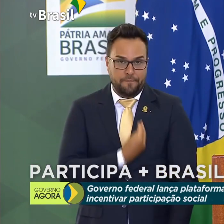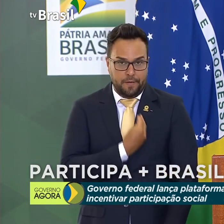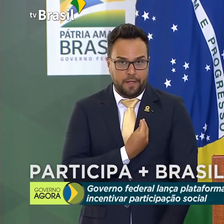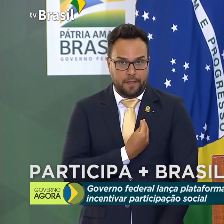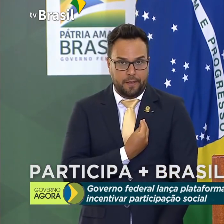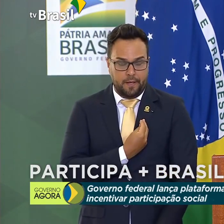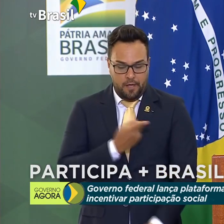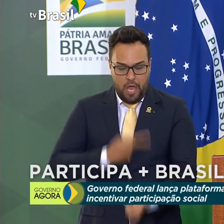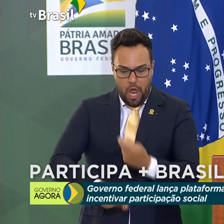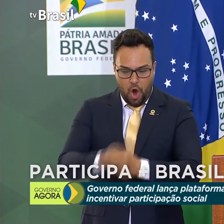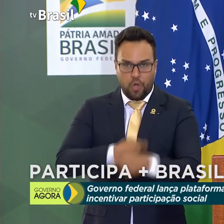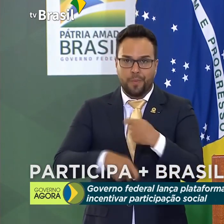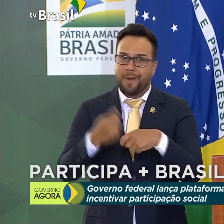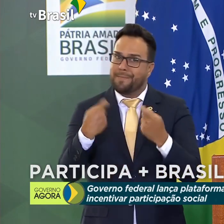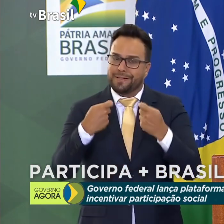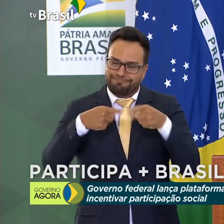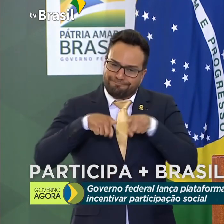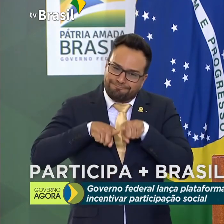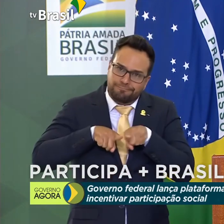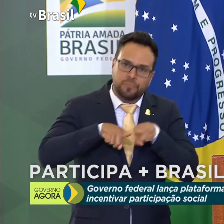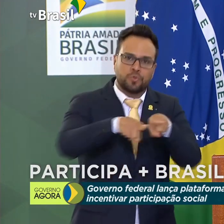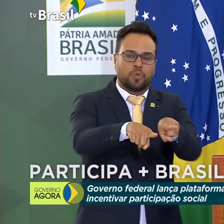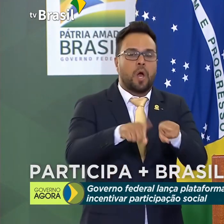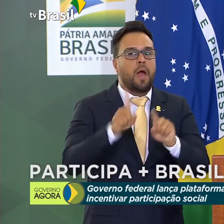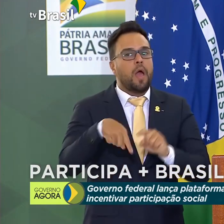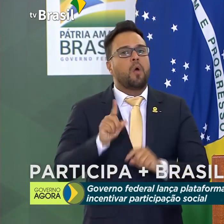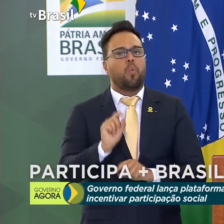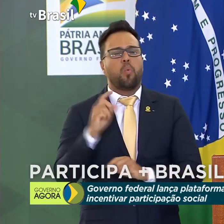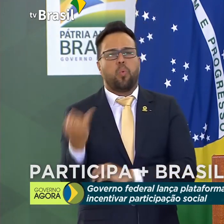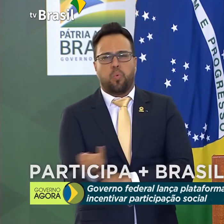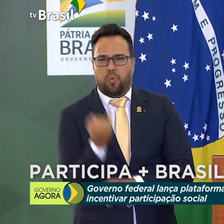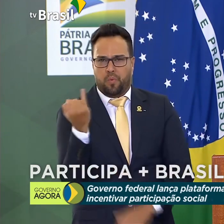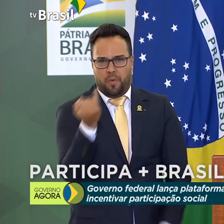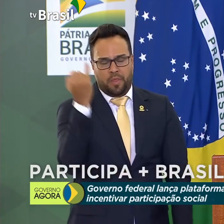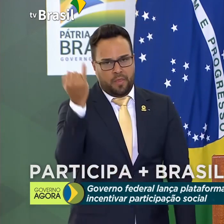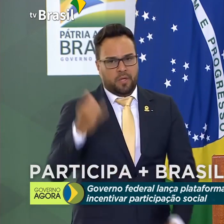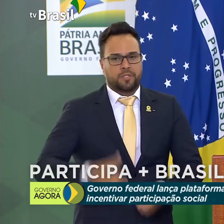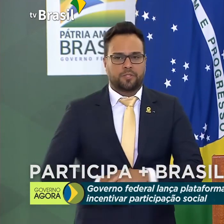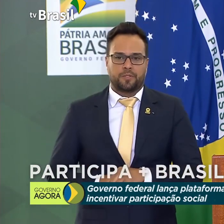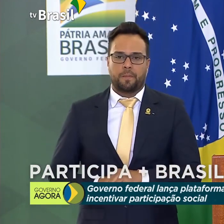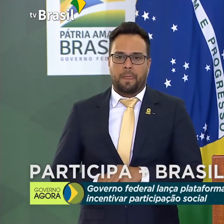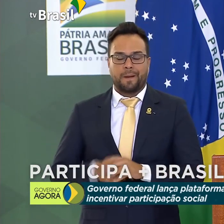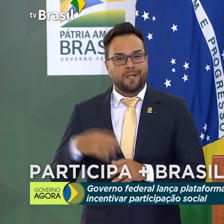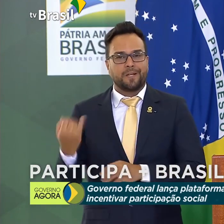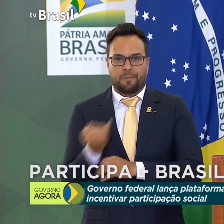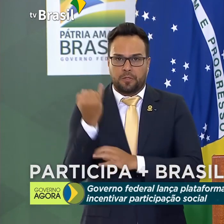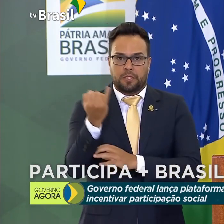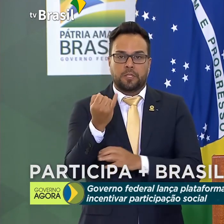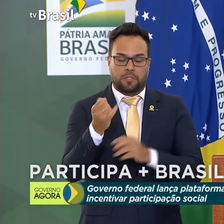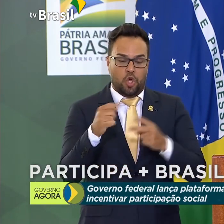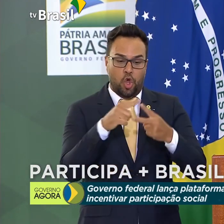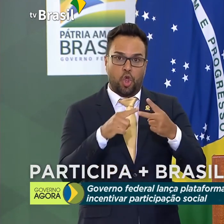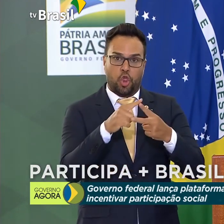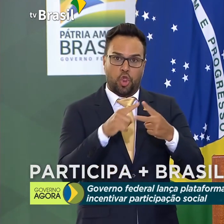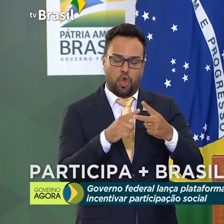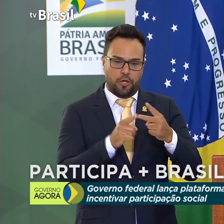juntos. São questões importantes que devem ser tratadas